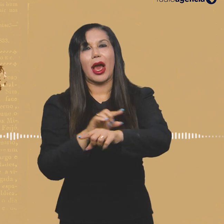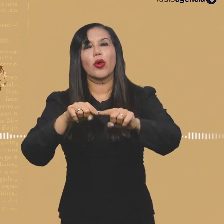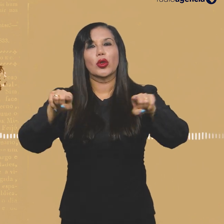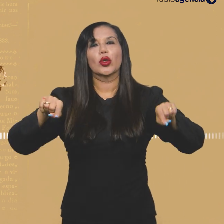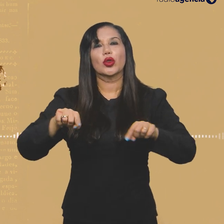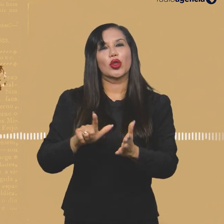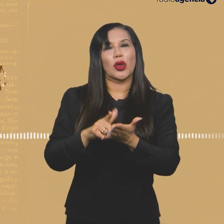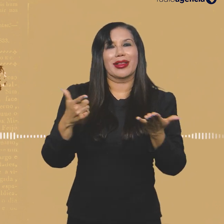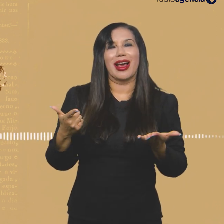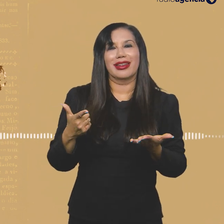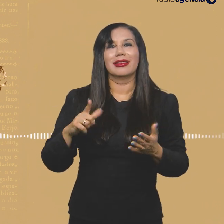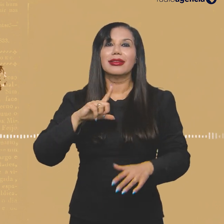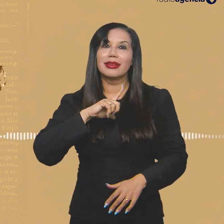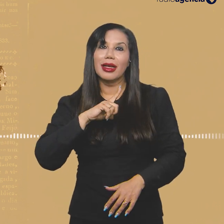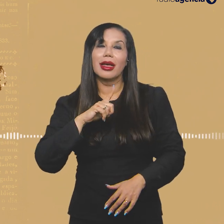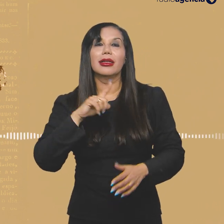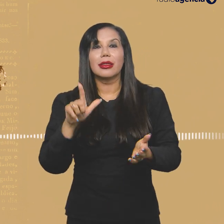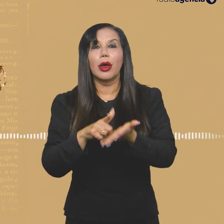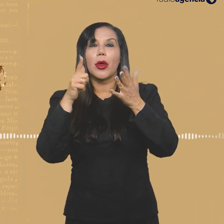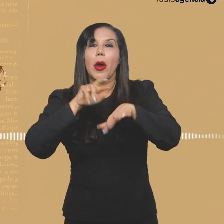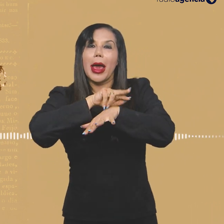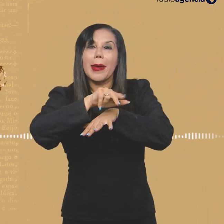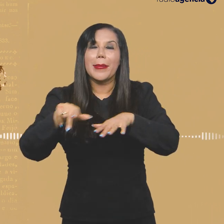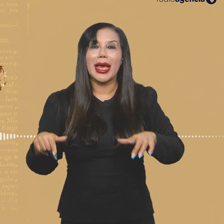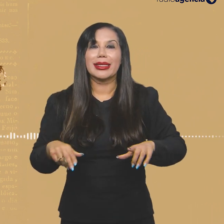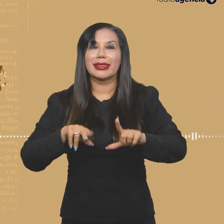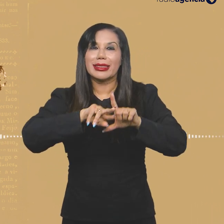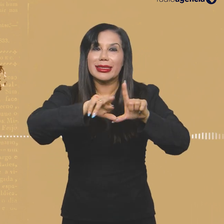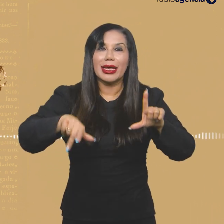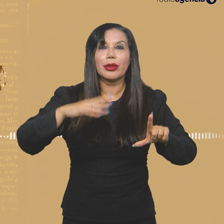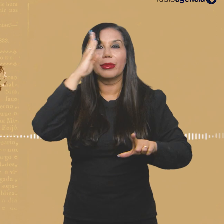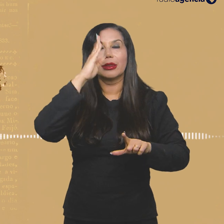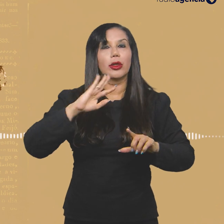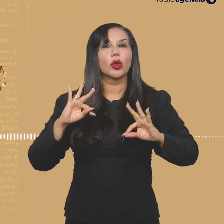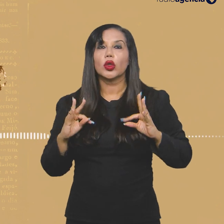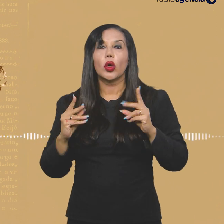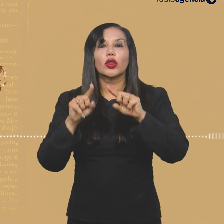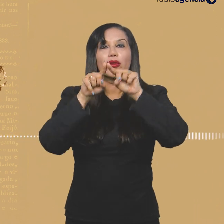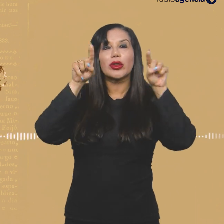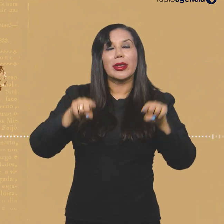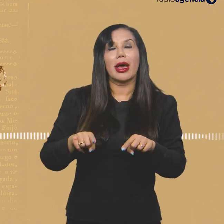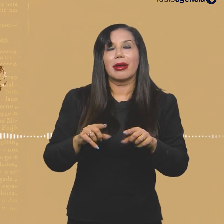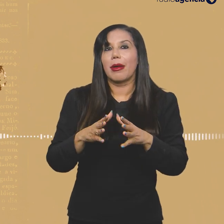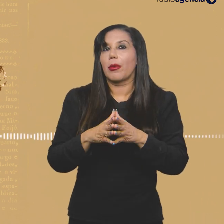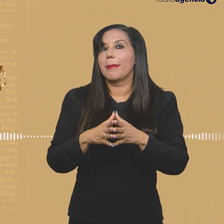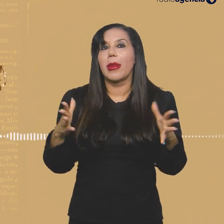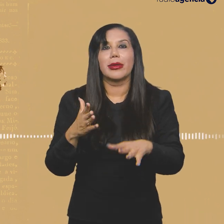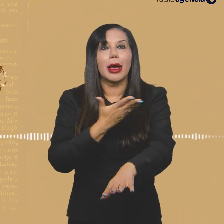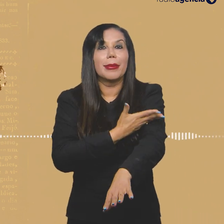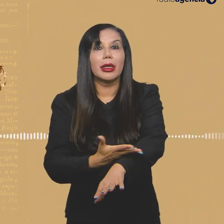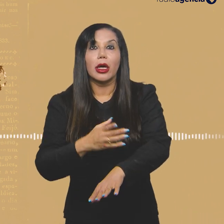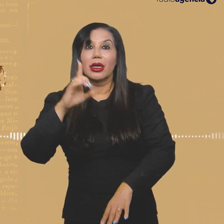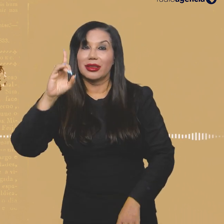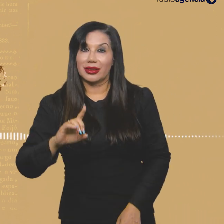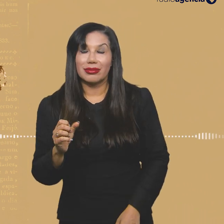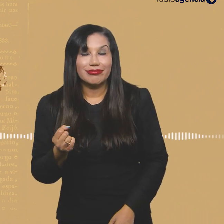nas redações brasileiras. A ainda tem uma imprensa brasileira que, no seu corpo geral, ela é completamente branca e, na